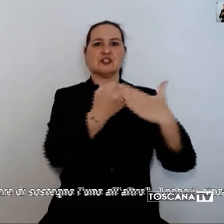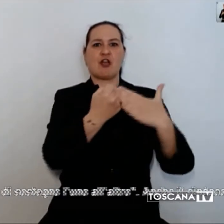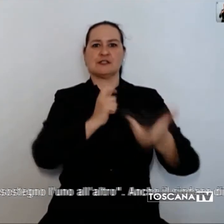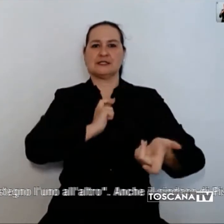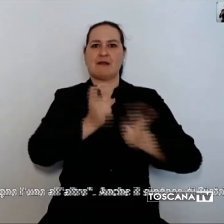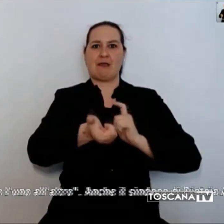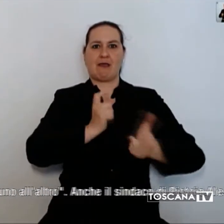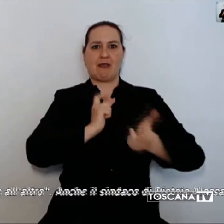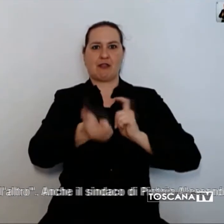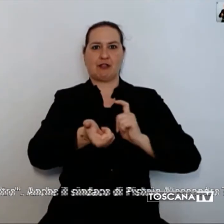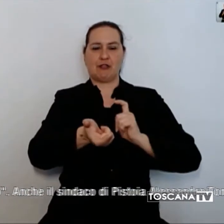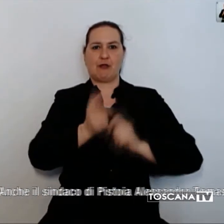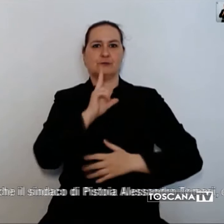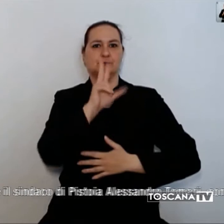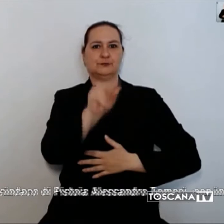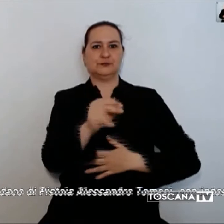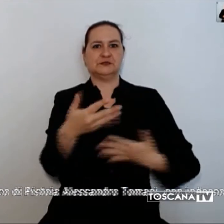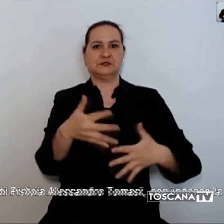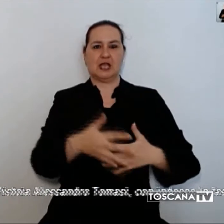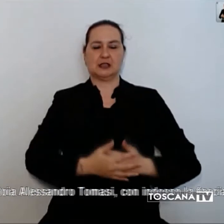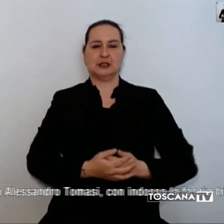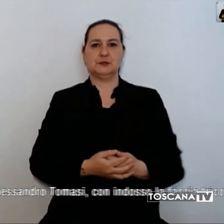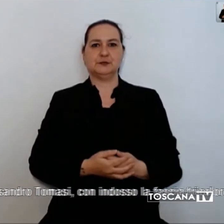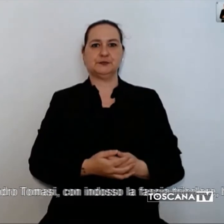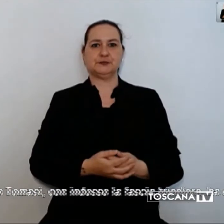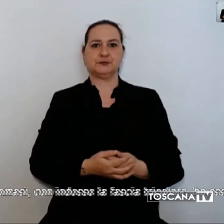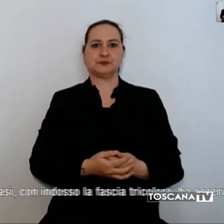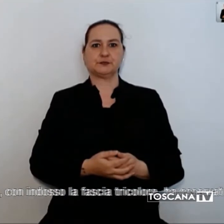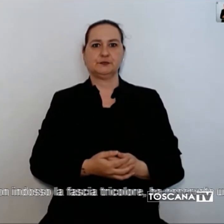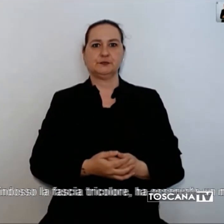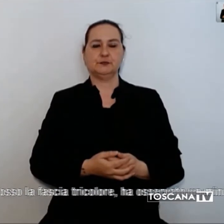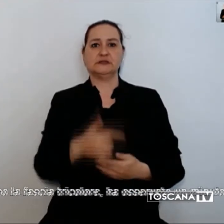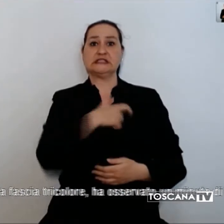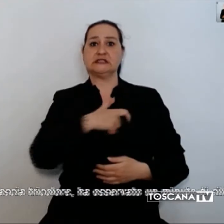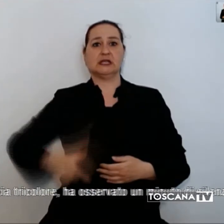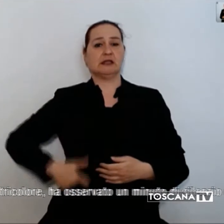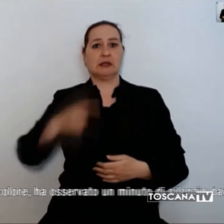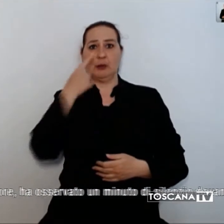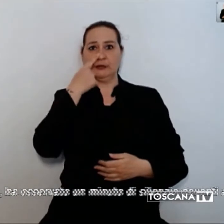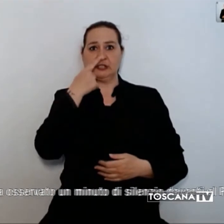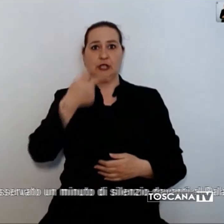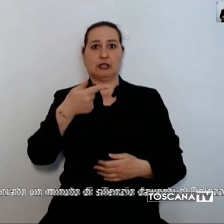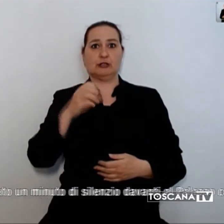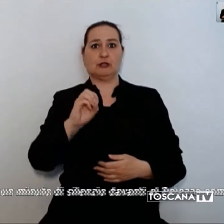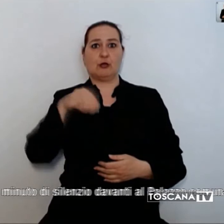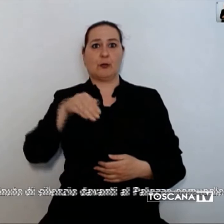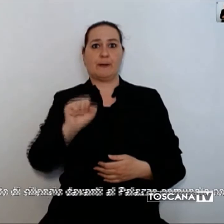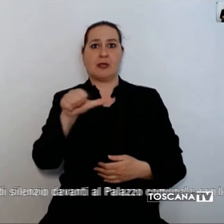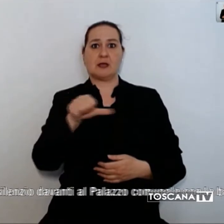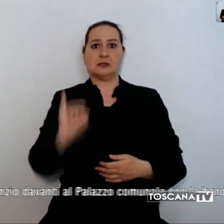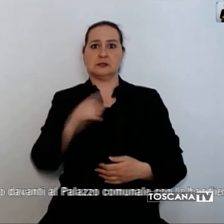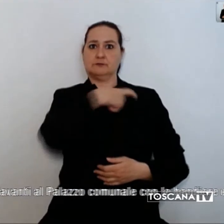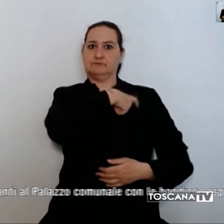detto il primo cittadino di Firenze. Anche il sindaco di Pistoia Tomasi con indosso la fascia tricolore ha